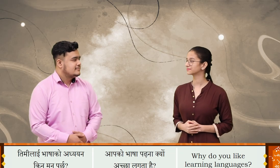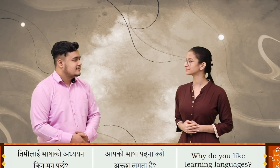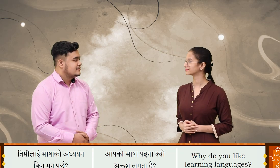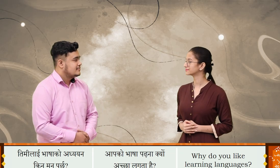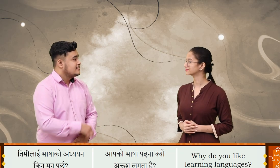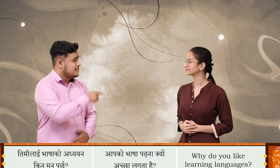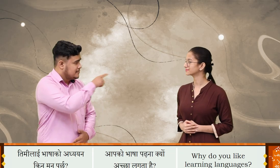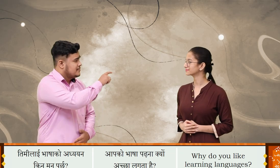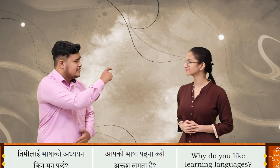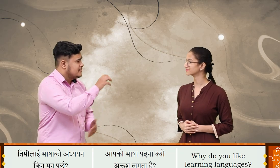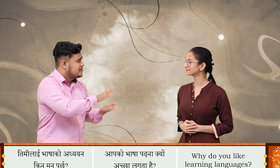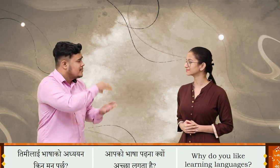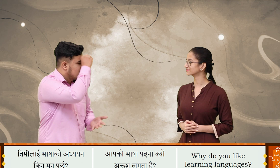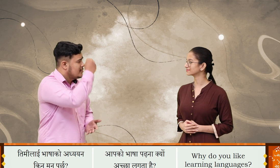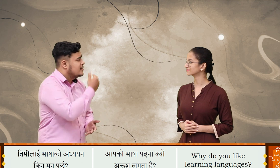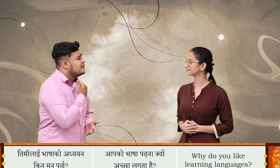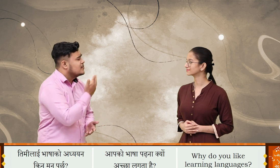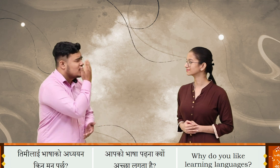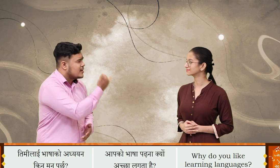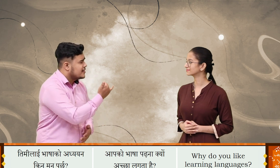तिम्रो कुन विषय मा धेरेई रुची छा?